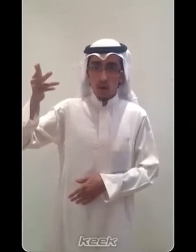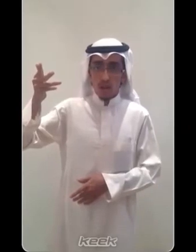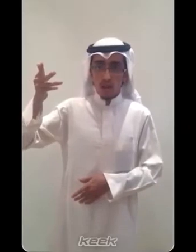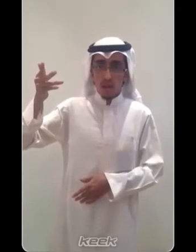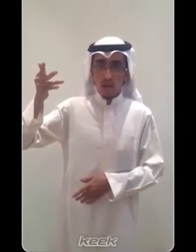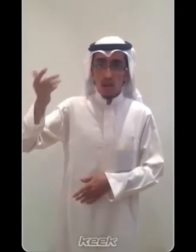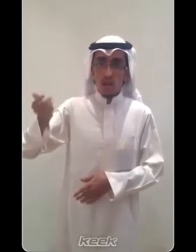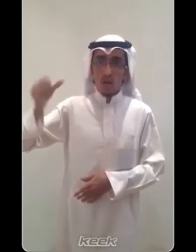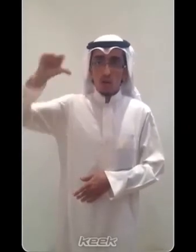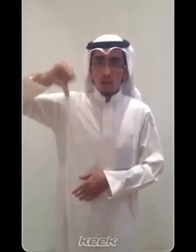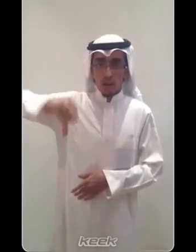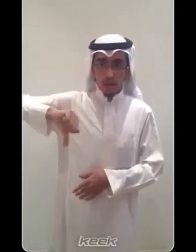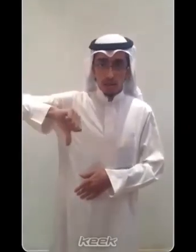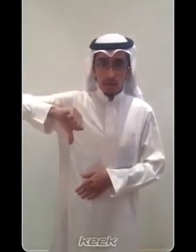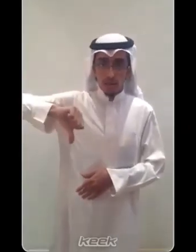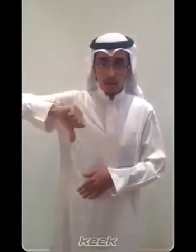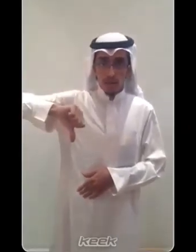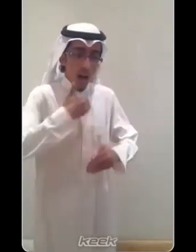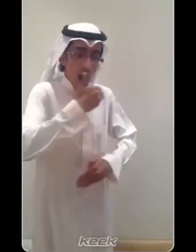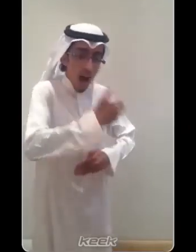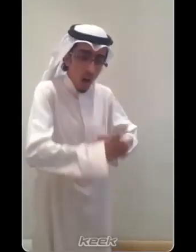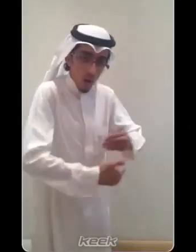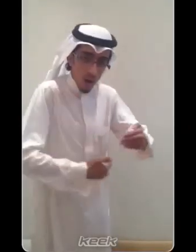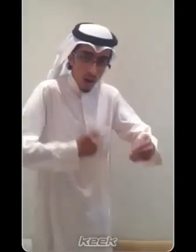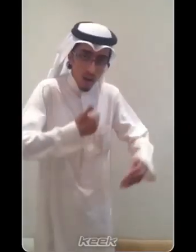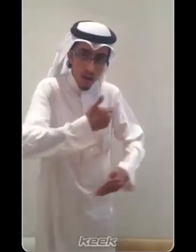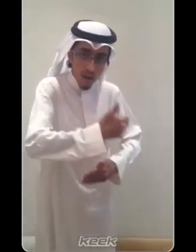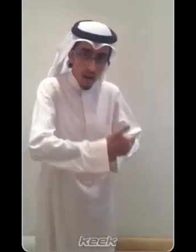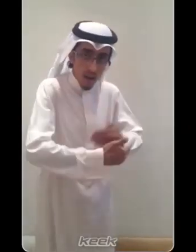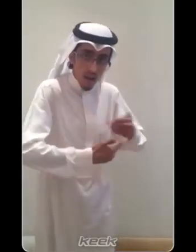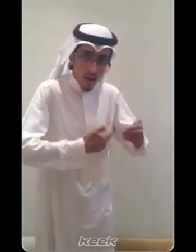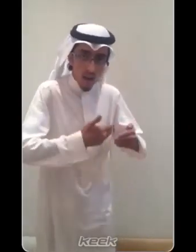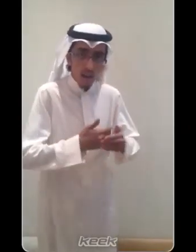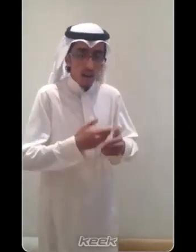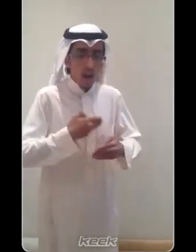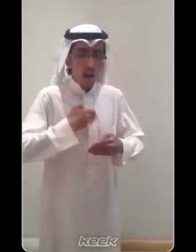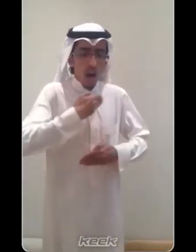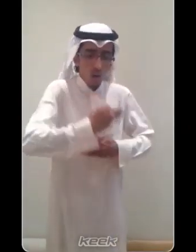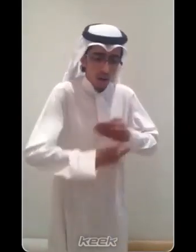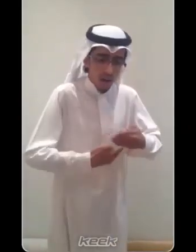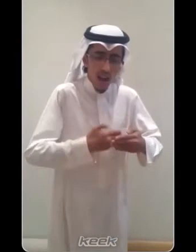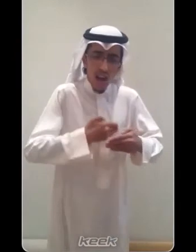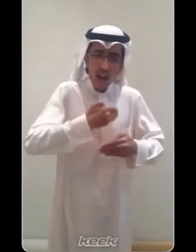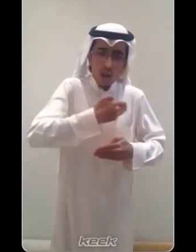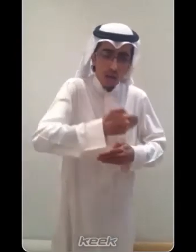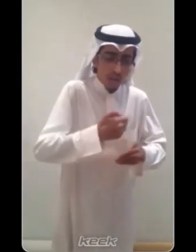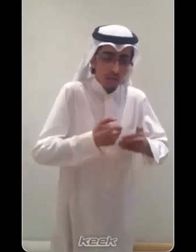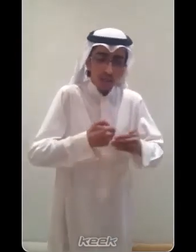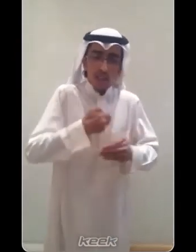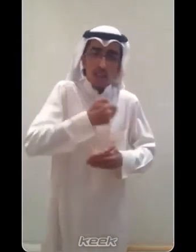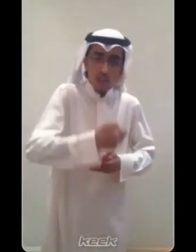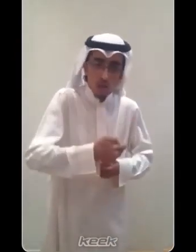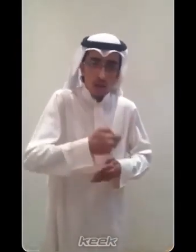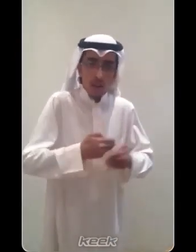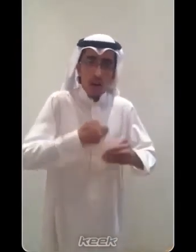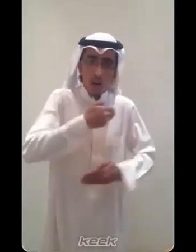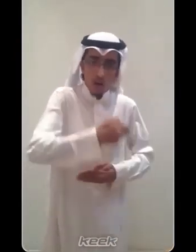أو راسد أحاول أحاول لازم تثقلها شوي أحاول